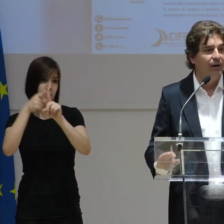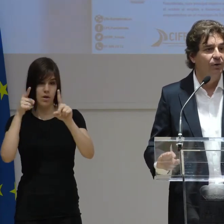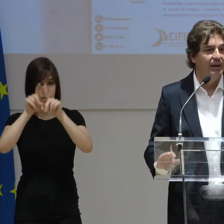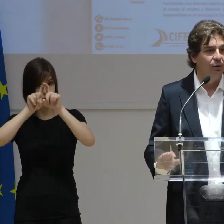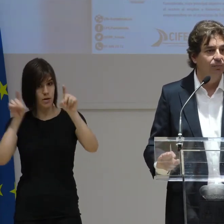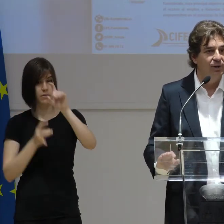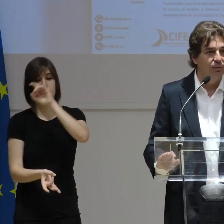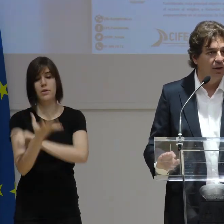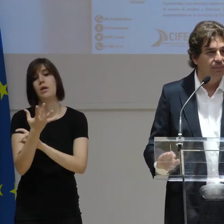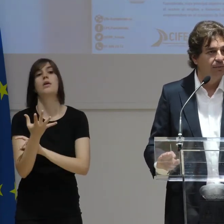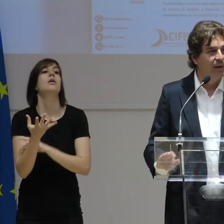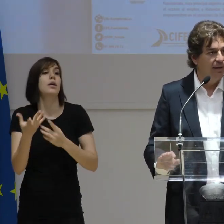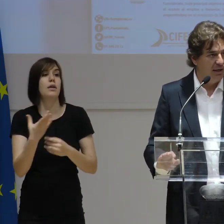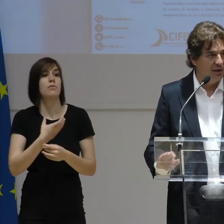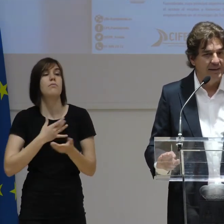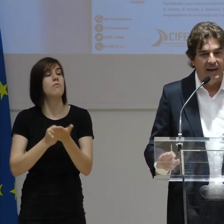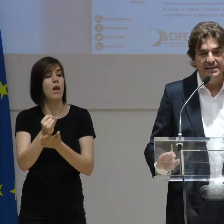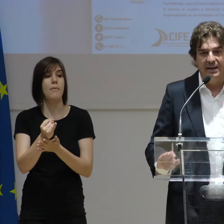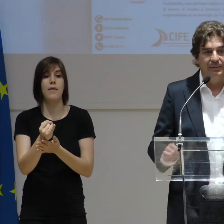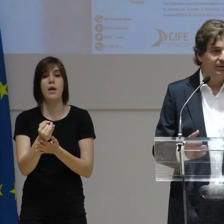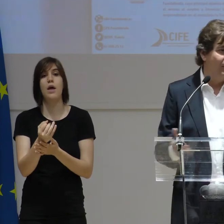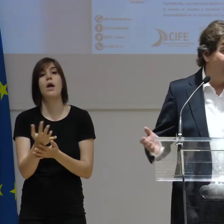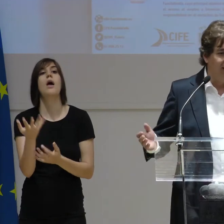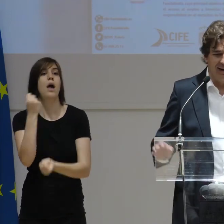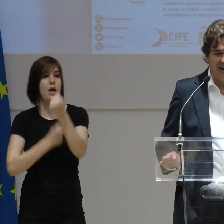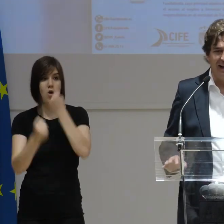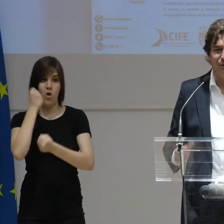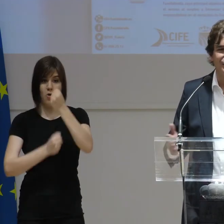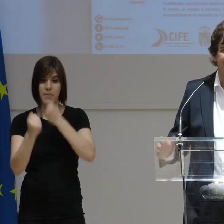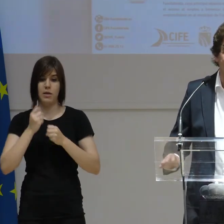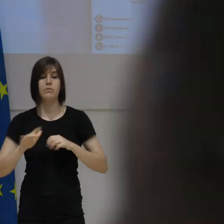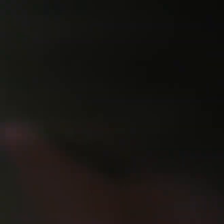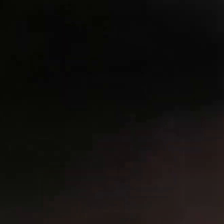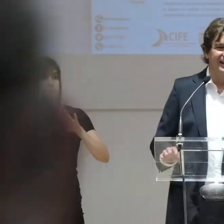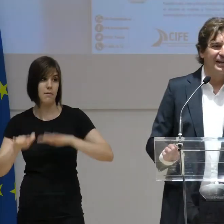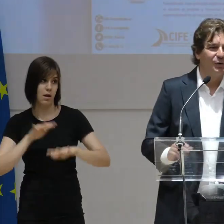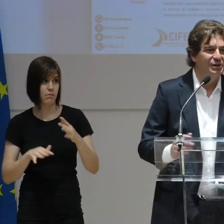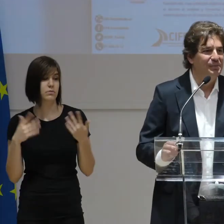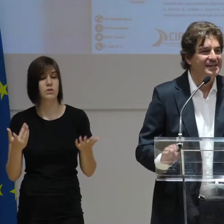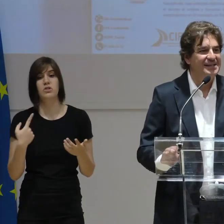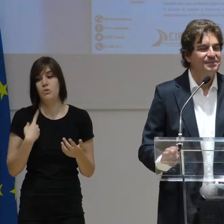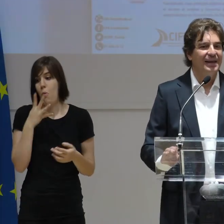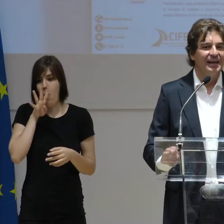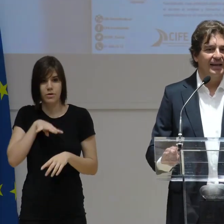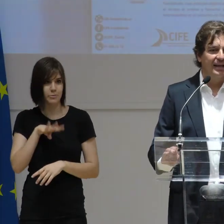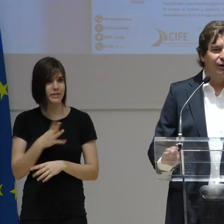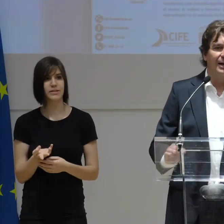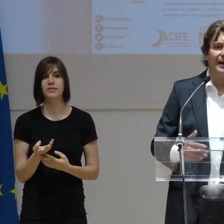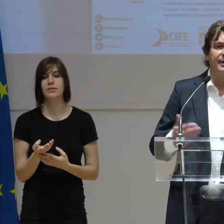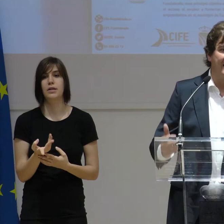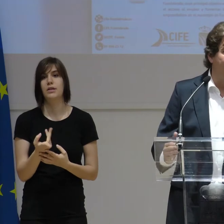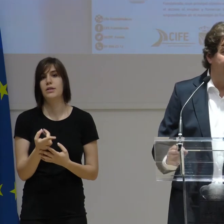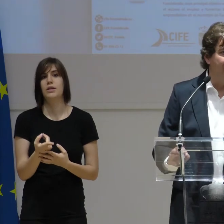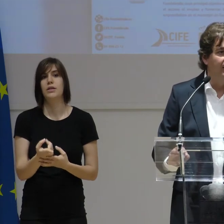activar la economía de un municipio. Quiero que sepáis que llevo poco en el cargo, escasamente cuatro meses, y quiero